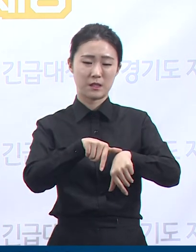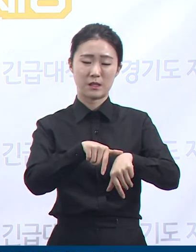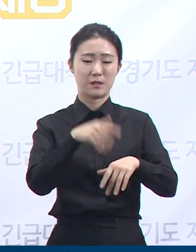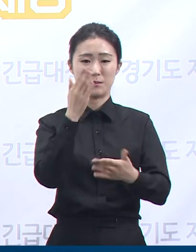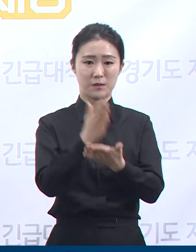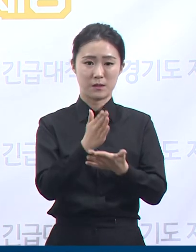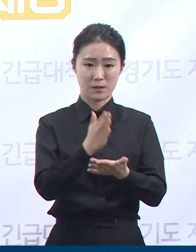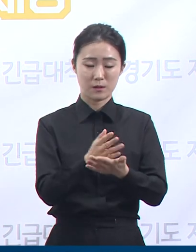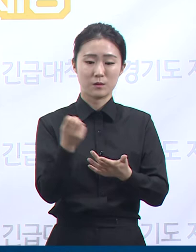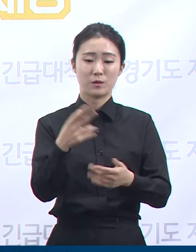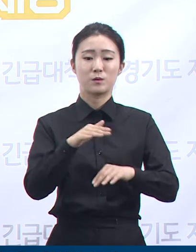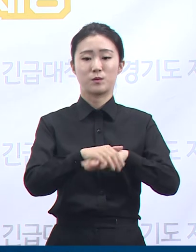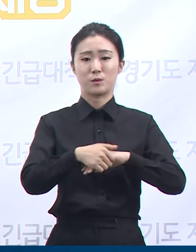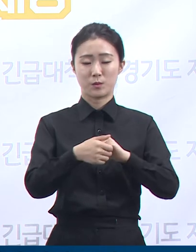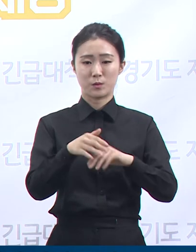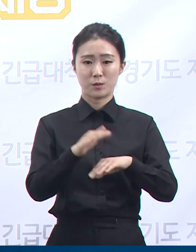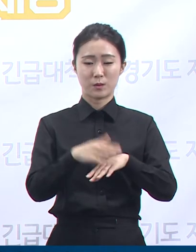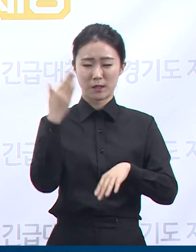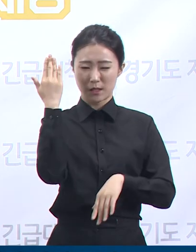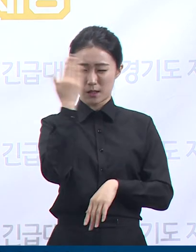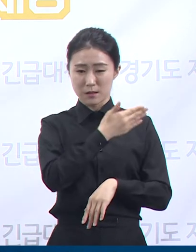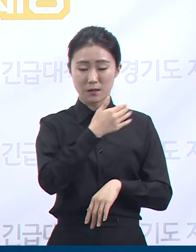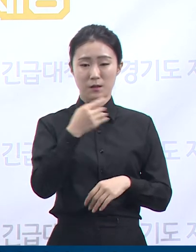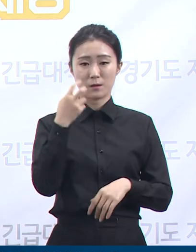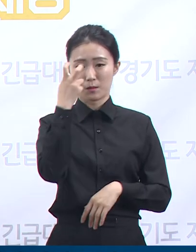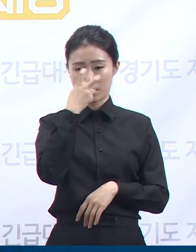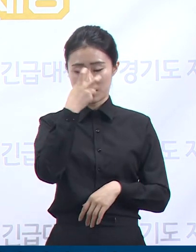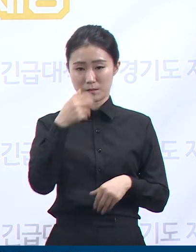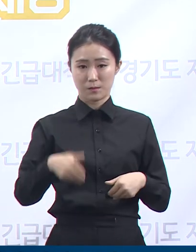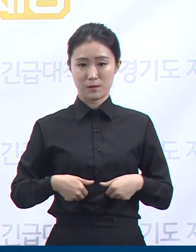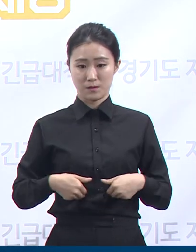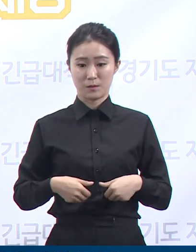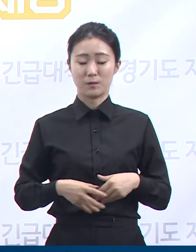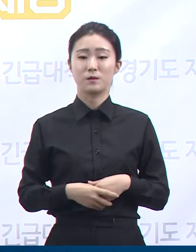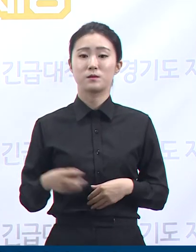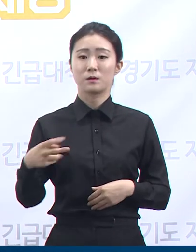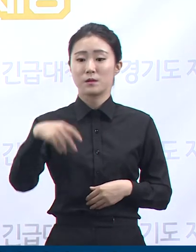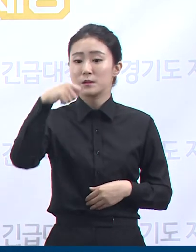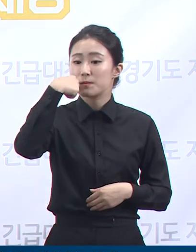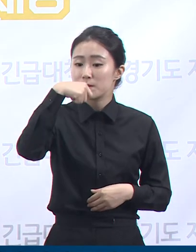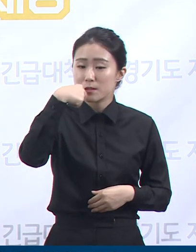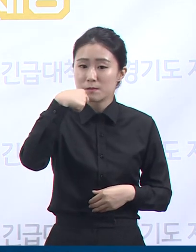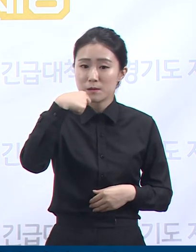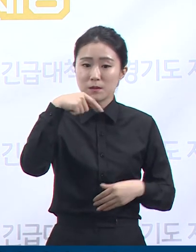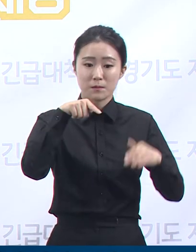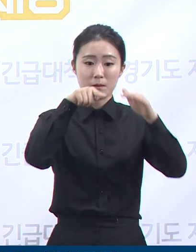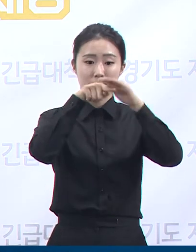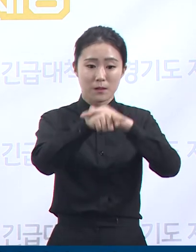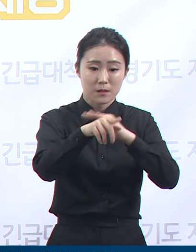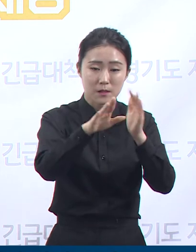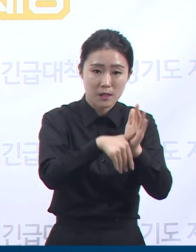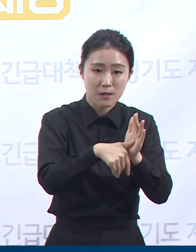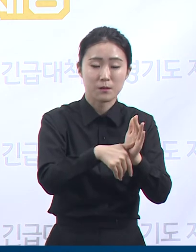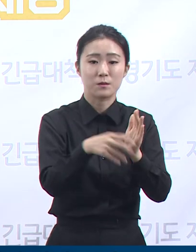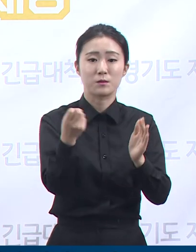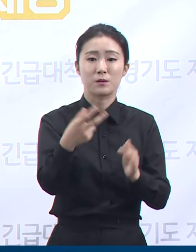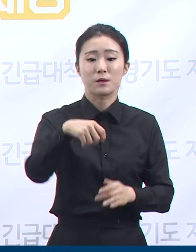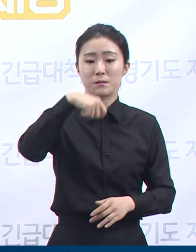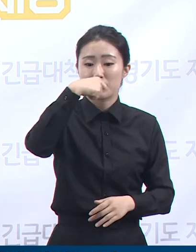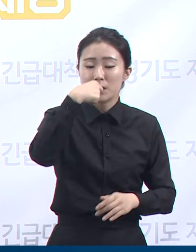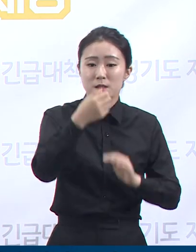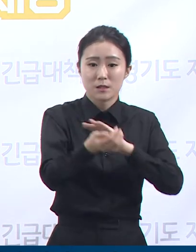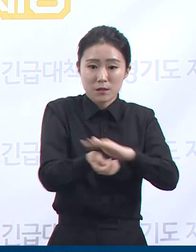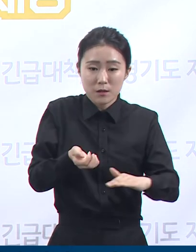손수 득죄를 사용해야 합니다. 음식점을 입장할 때와 식사 전후에는 마스크를 착용하고 공용으로 먹는